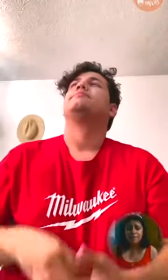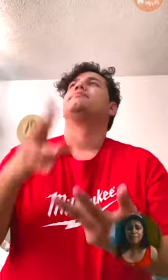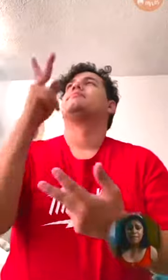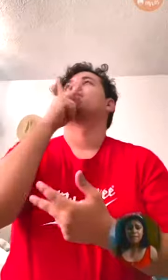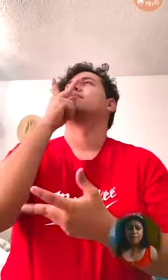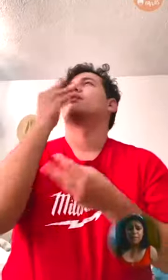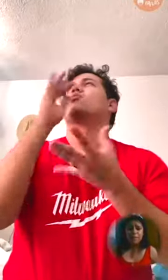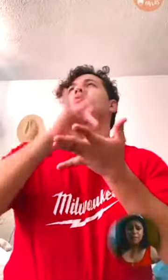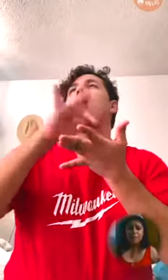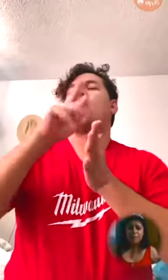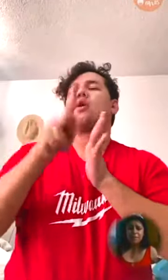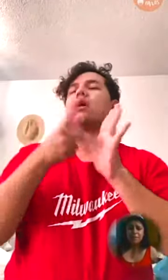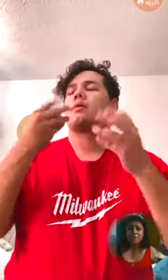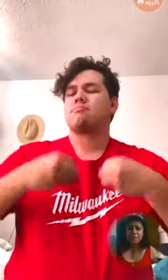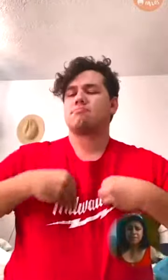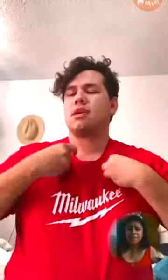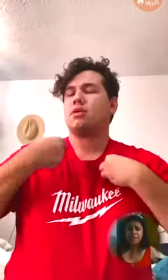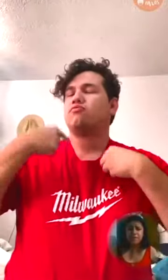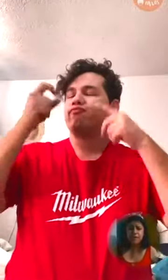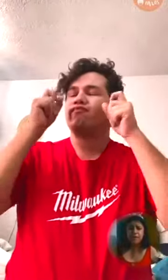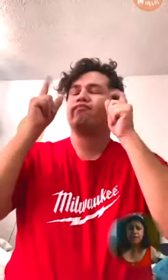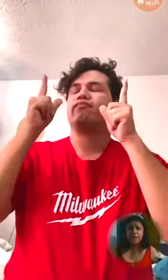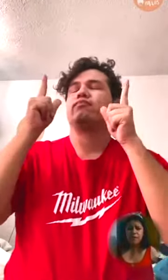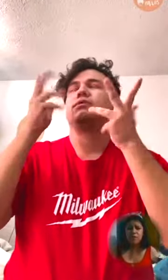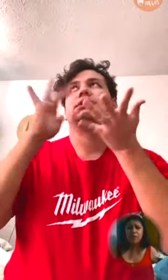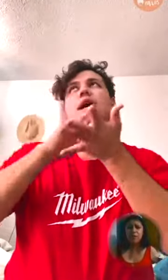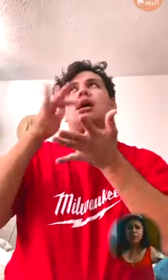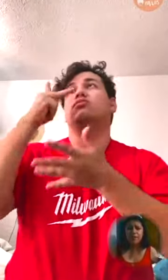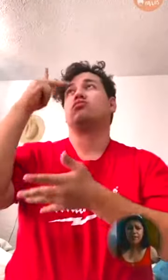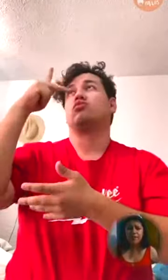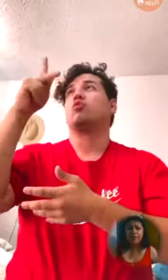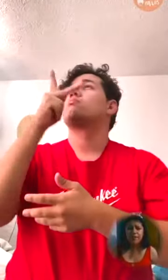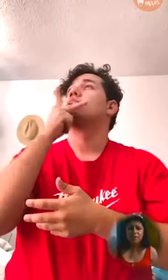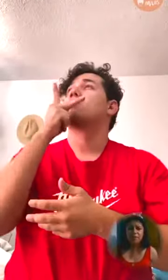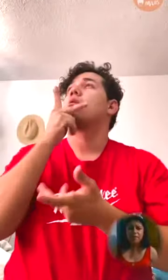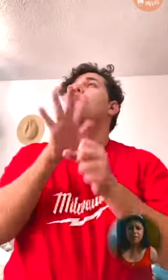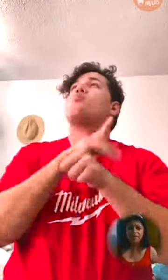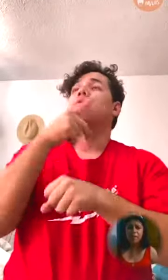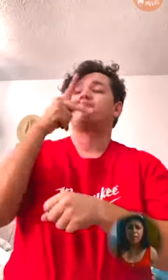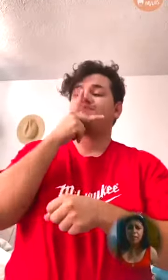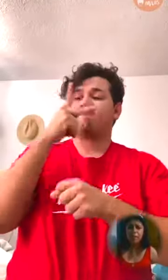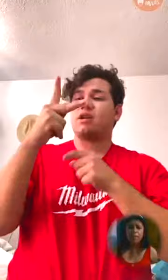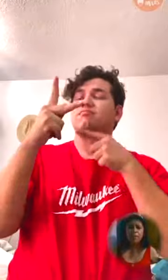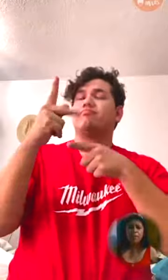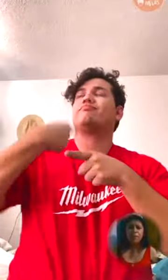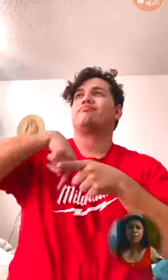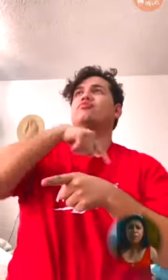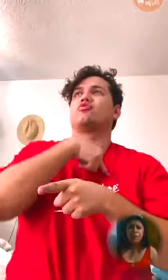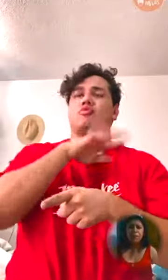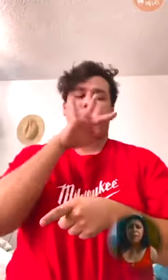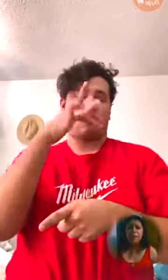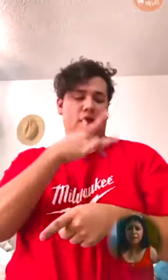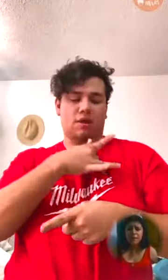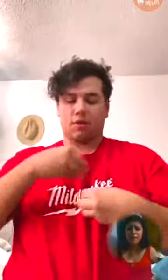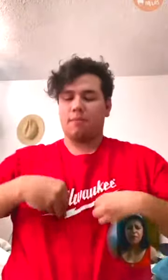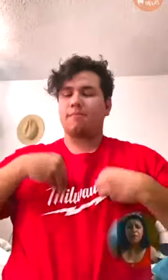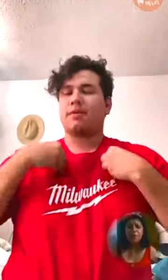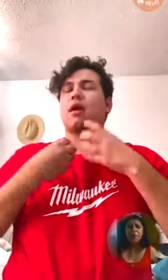Padre, gracias por un día más de vida. Gracias por tu palabra, Señor, porque a través de ella podemos obtener una nueva vida y un nuevo